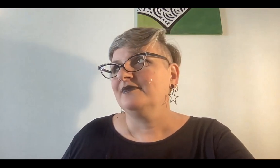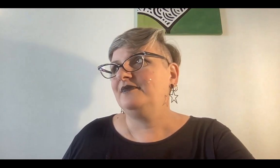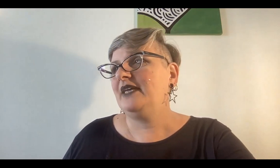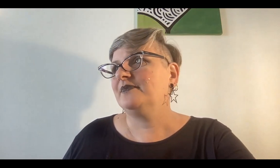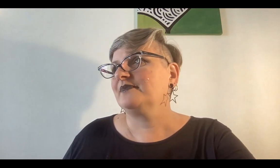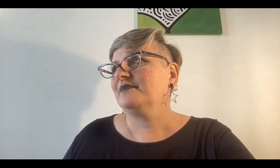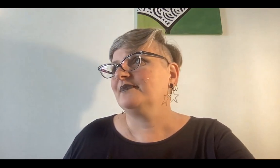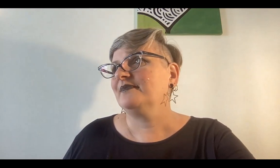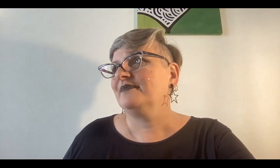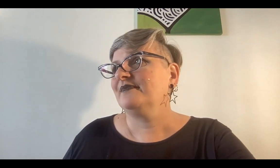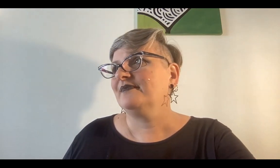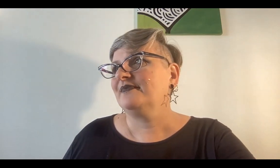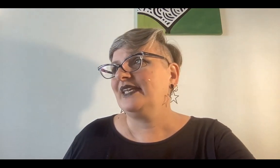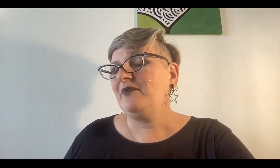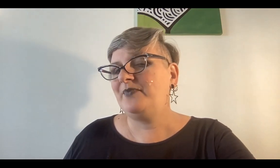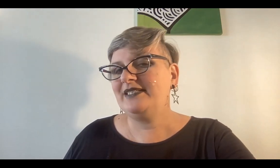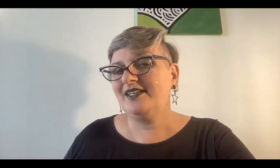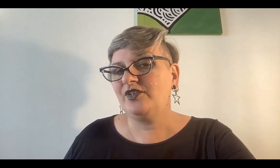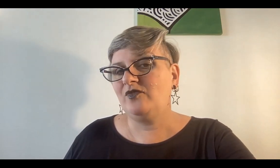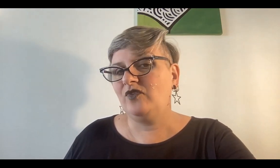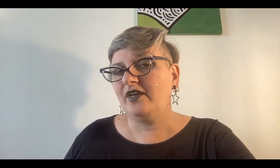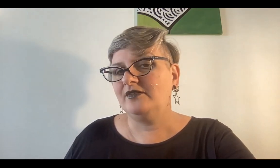Bien. ¿Qué pasa con el fuego?